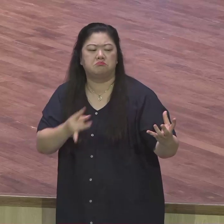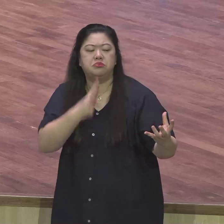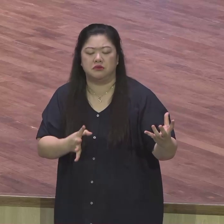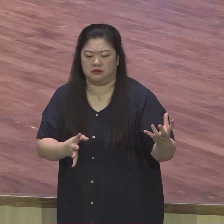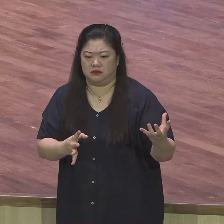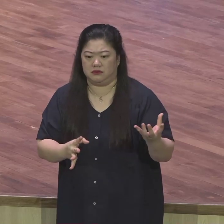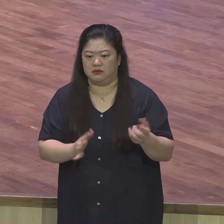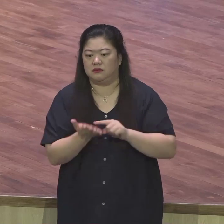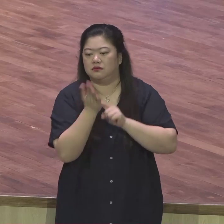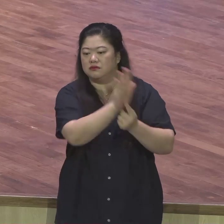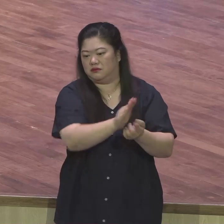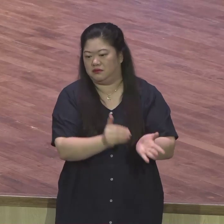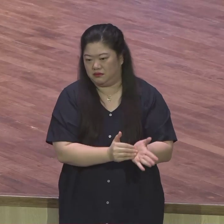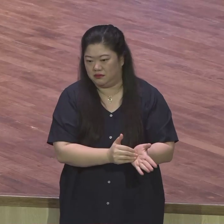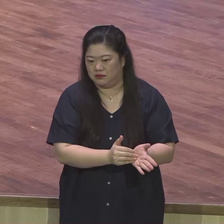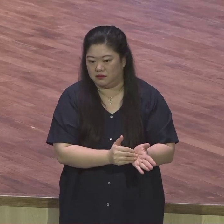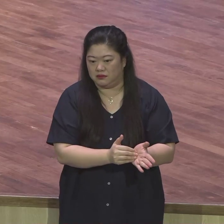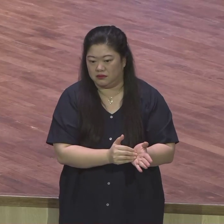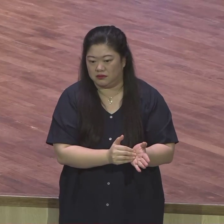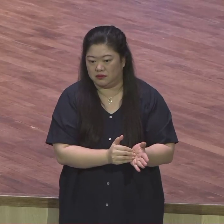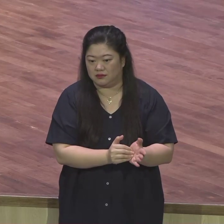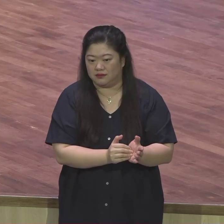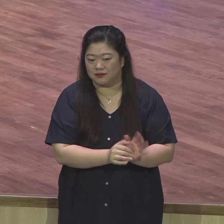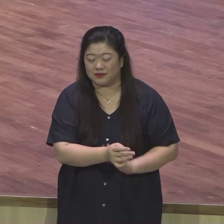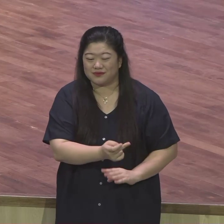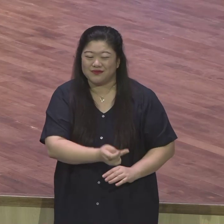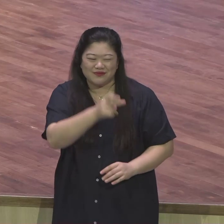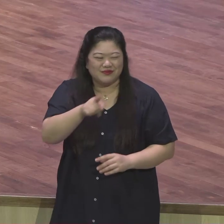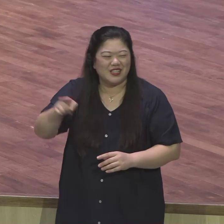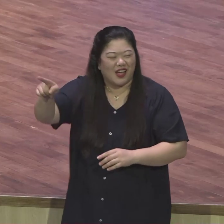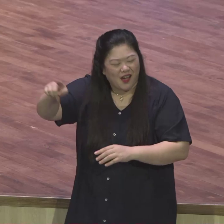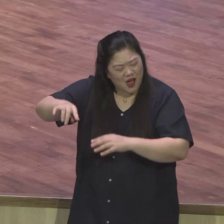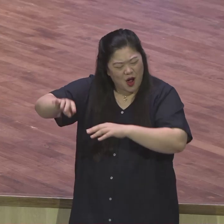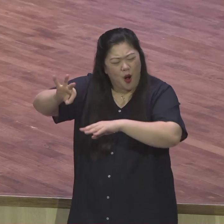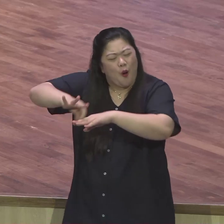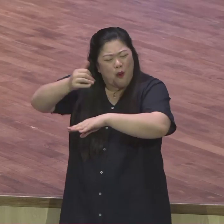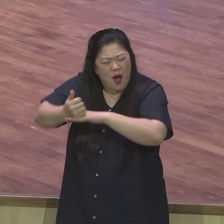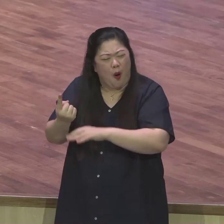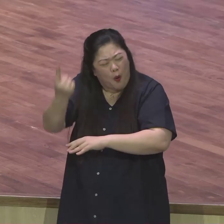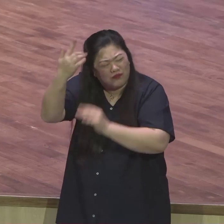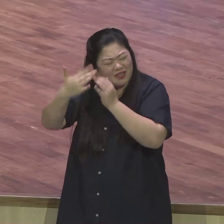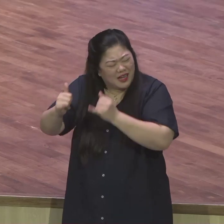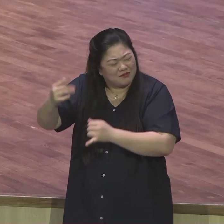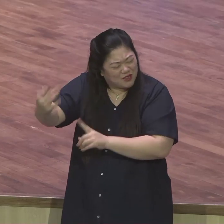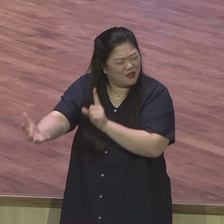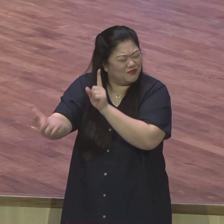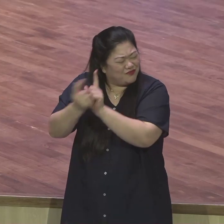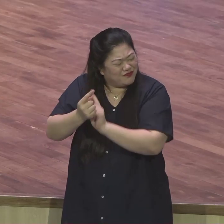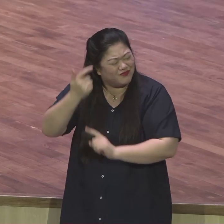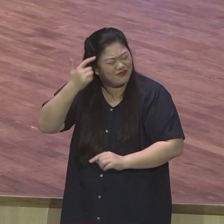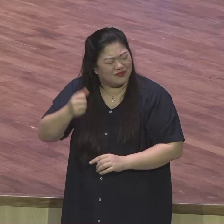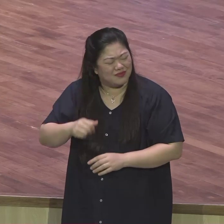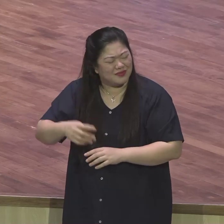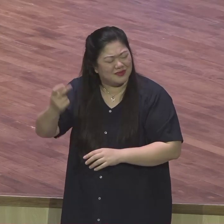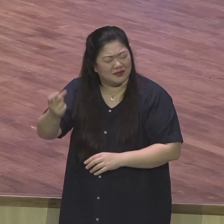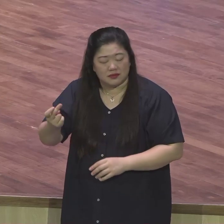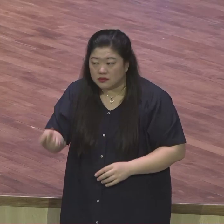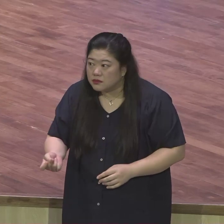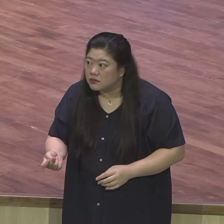형들은요 충격을 받아가지고 입을 열지를 못했어요. 한마디도 말을 못했어요. 그런